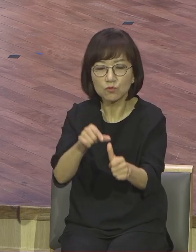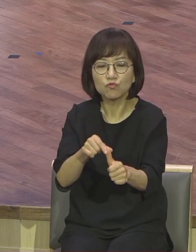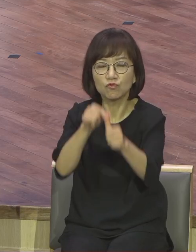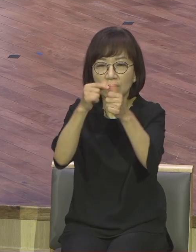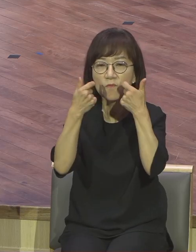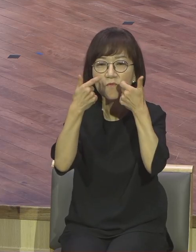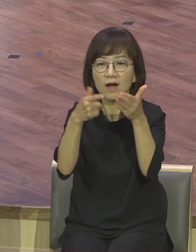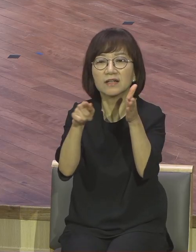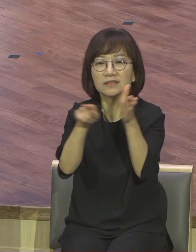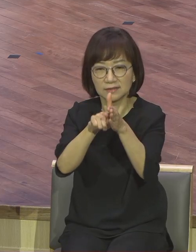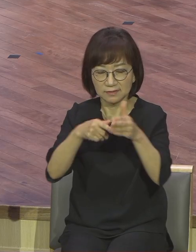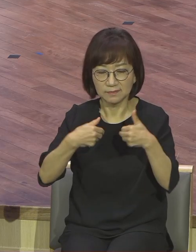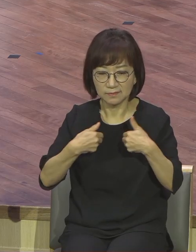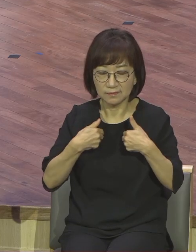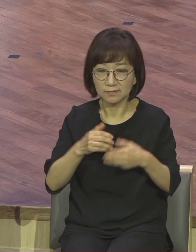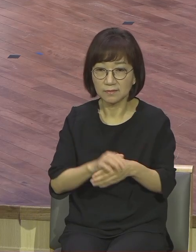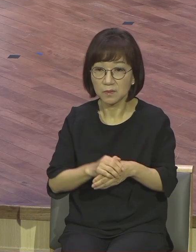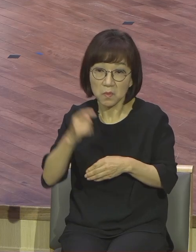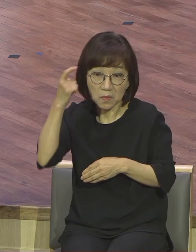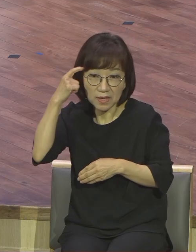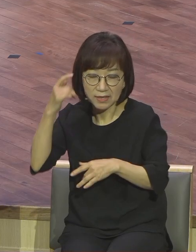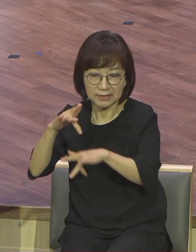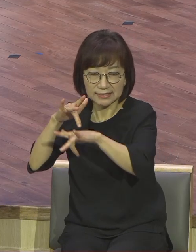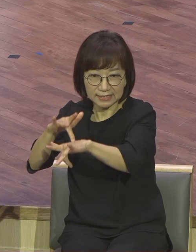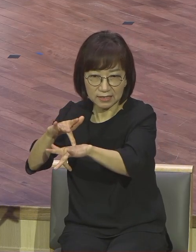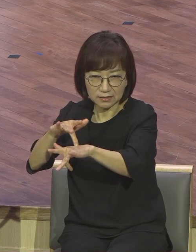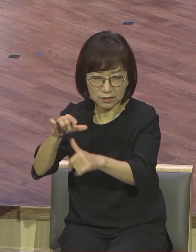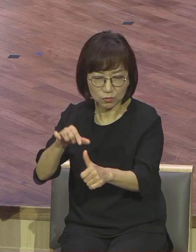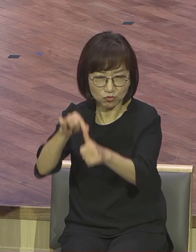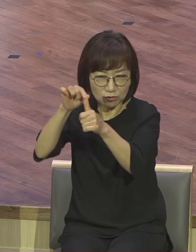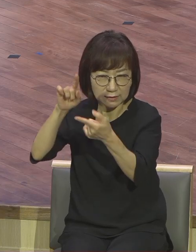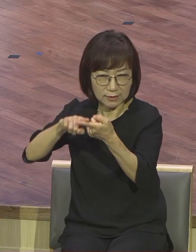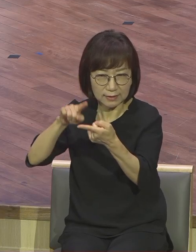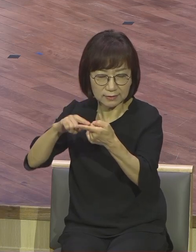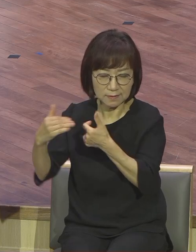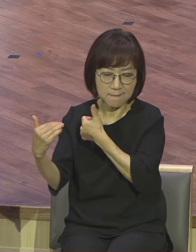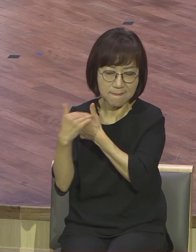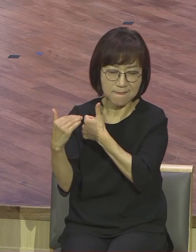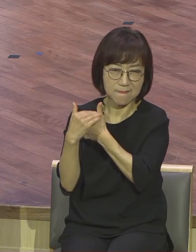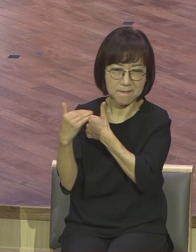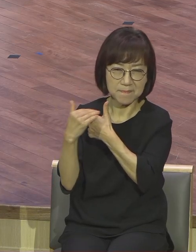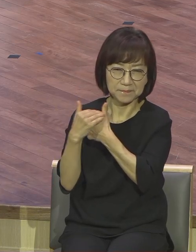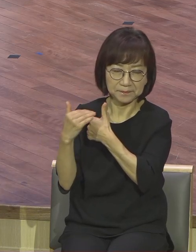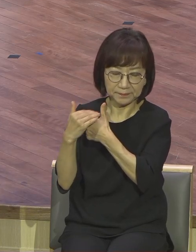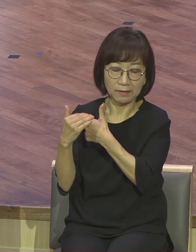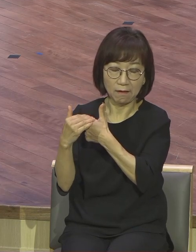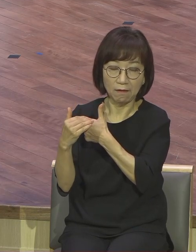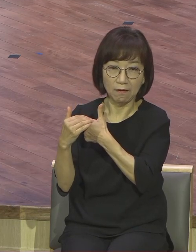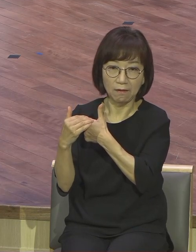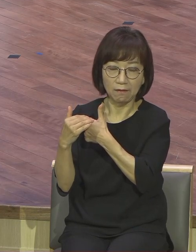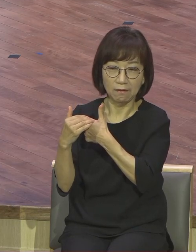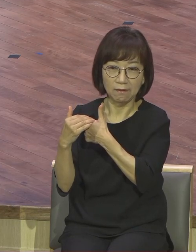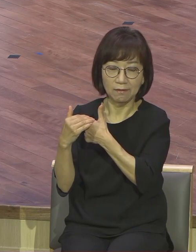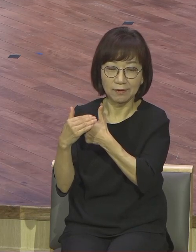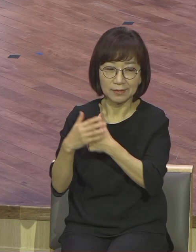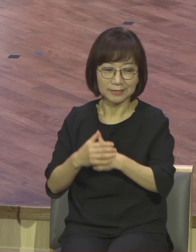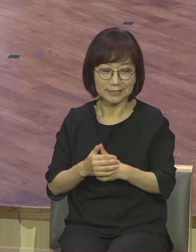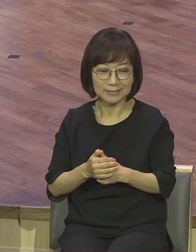우리의 구원 부분에 의심을 심어넣습니다. 계속 그래서요 신앙생활하면서 중요한 것이